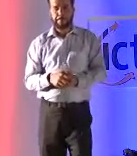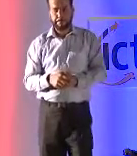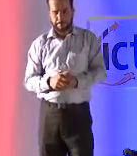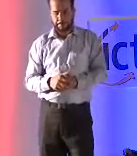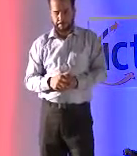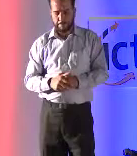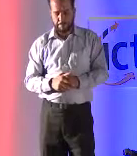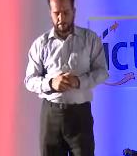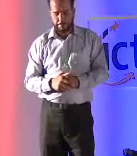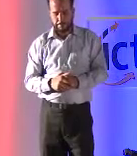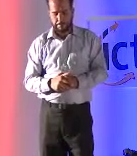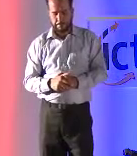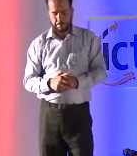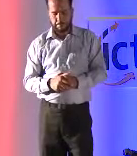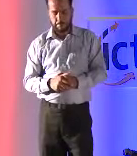والمعارضة من المغارضات لإنترنت